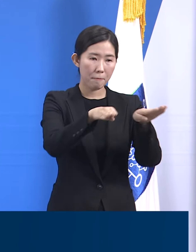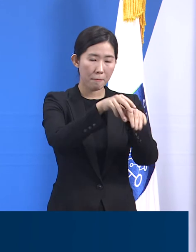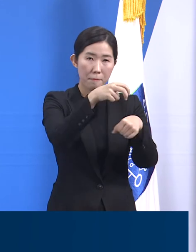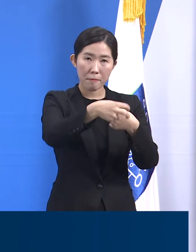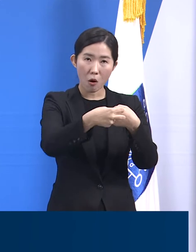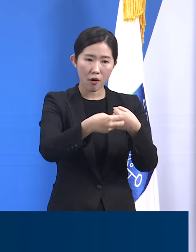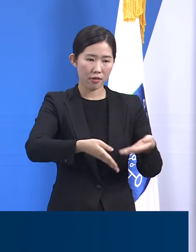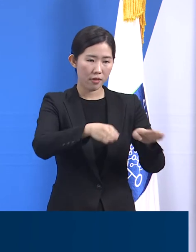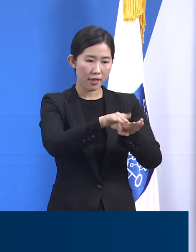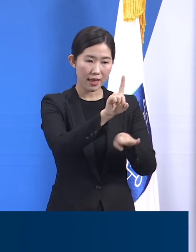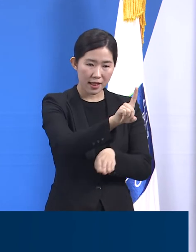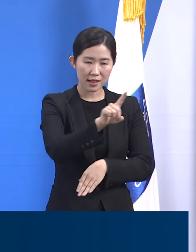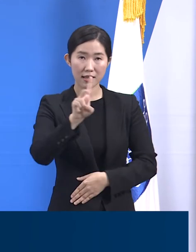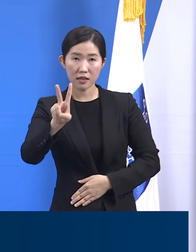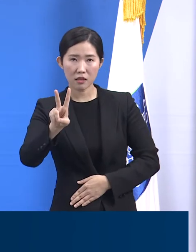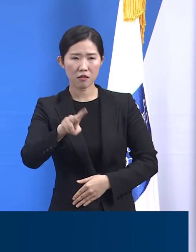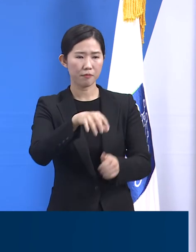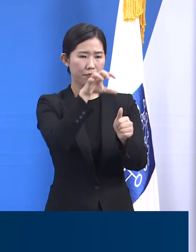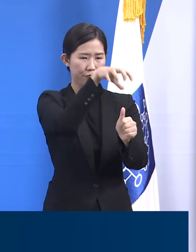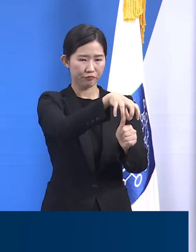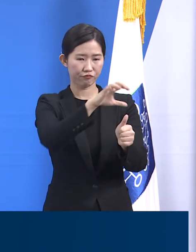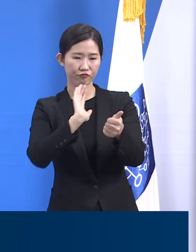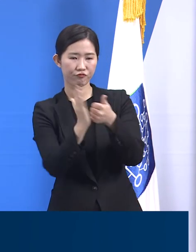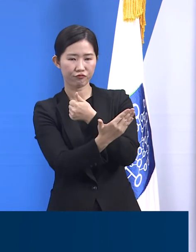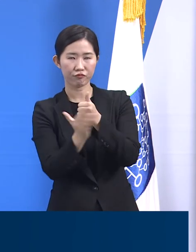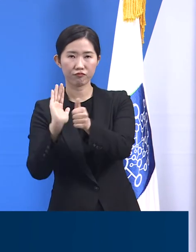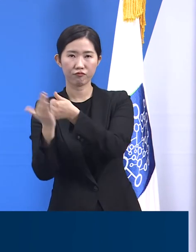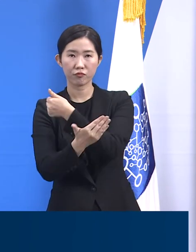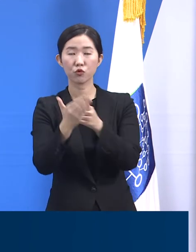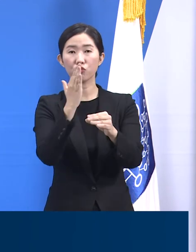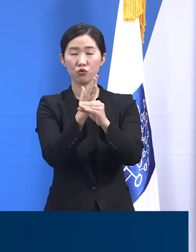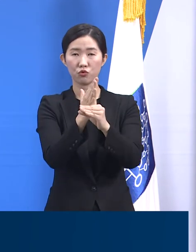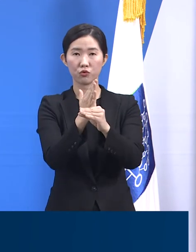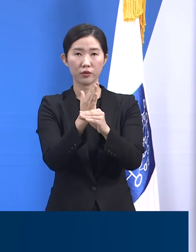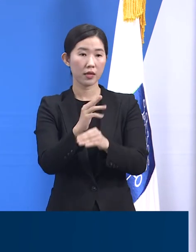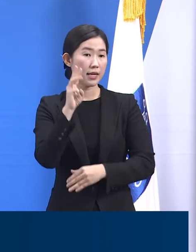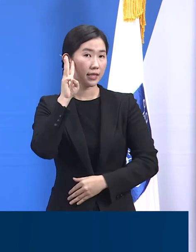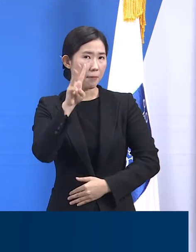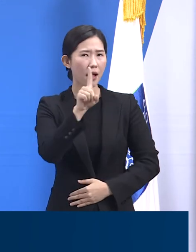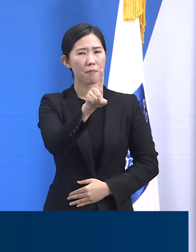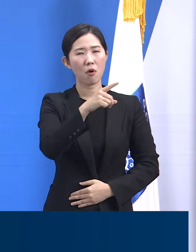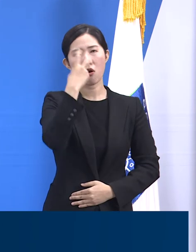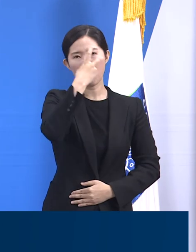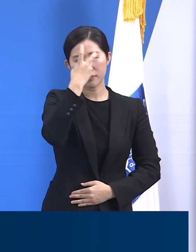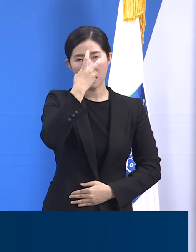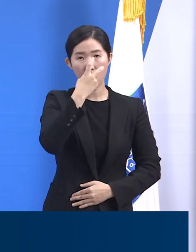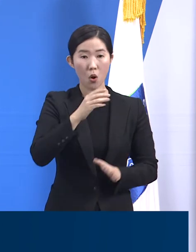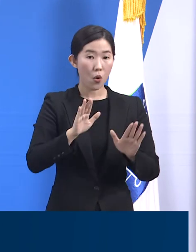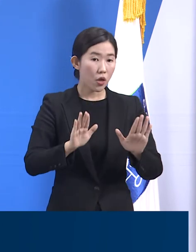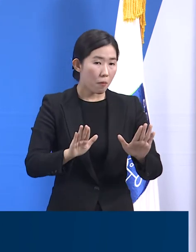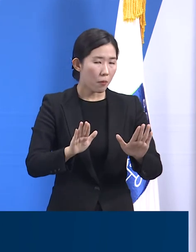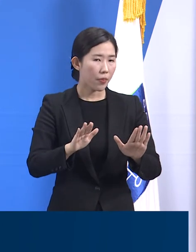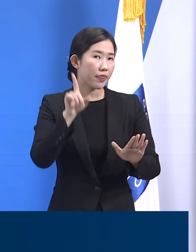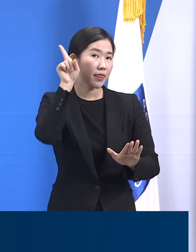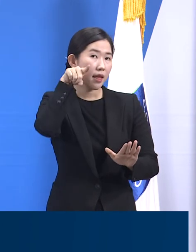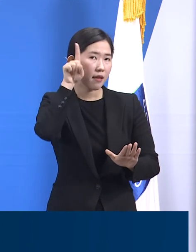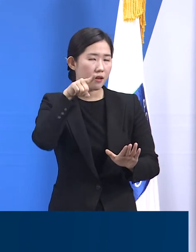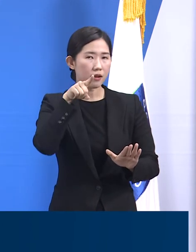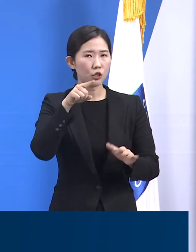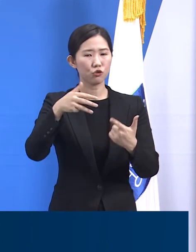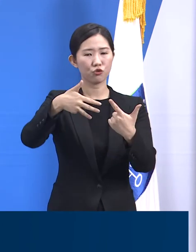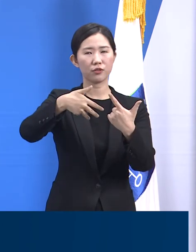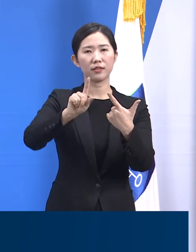격리 조치되었고 3일 간격으로 전수검사를 진행하여 오는 6일에 6차 검사를 실시할 예정입니다.